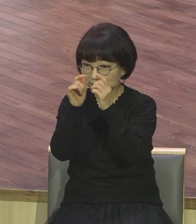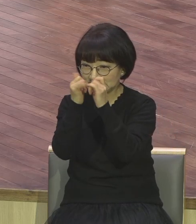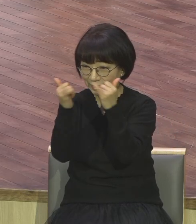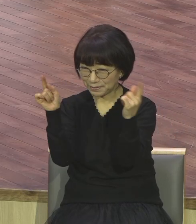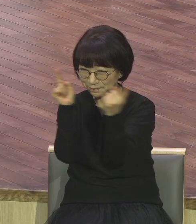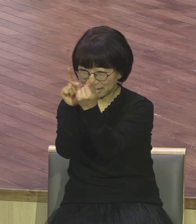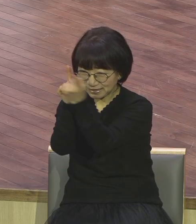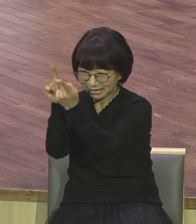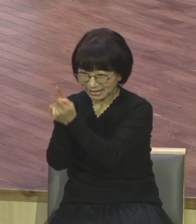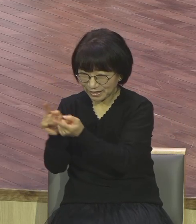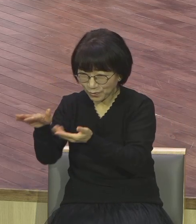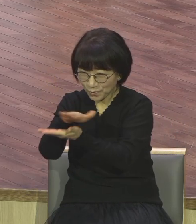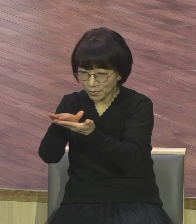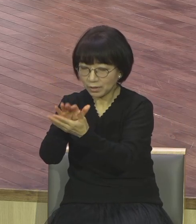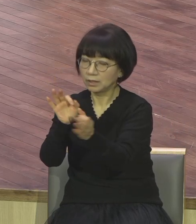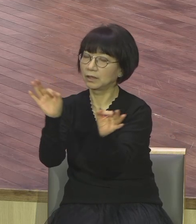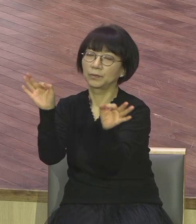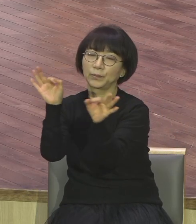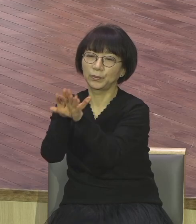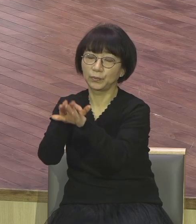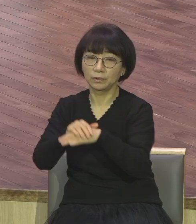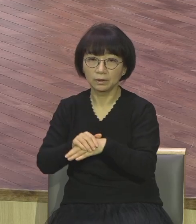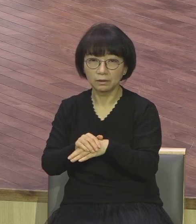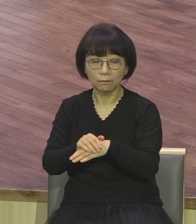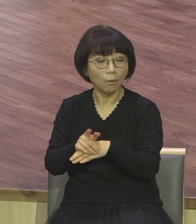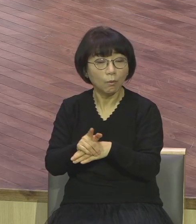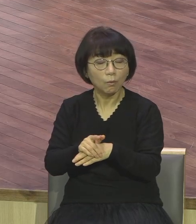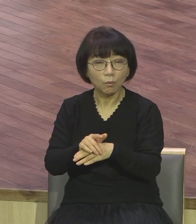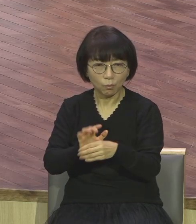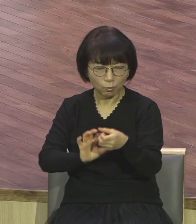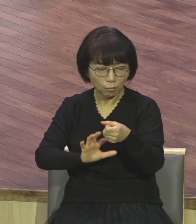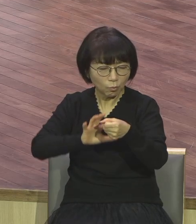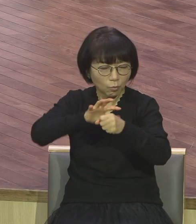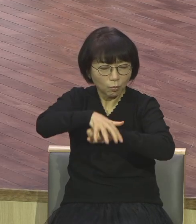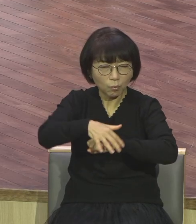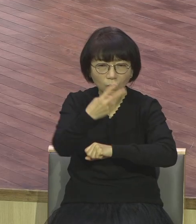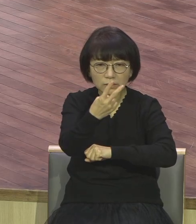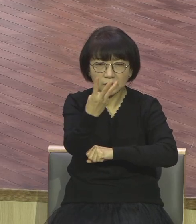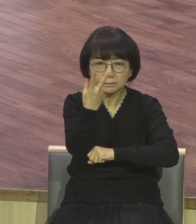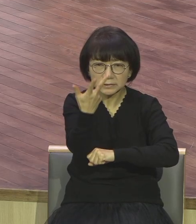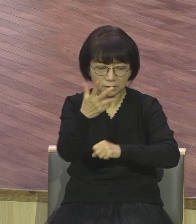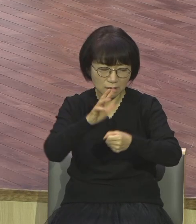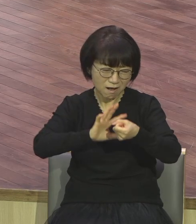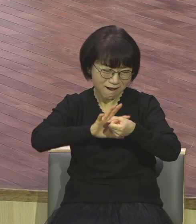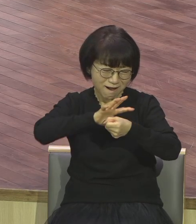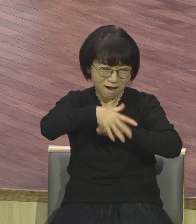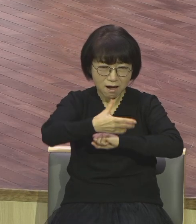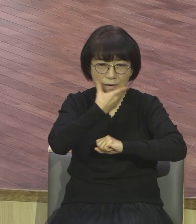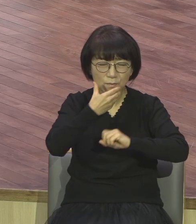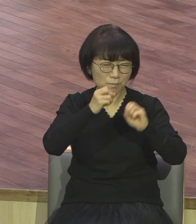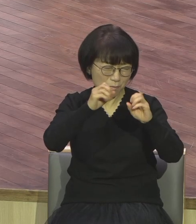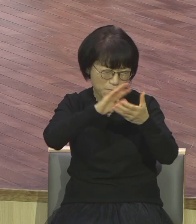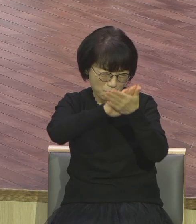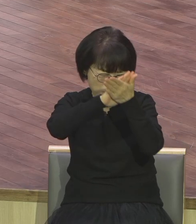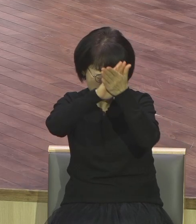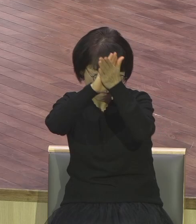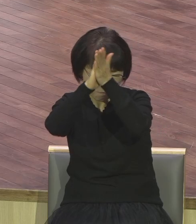어떻게 2, 3, 7 보고만 이룰 수 있단 말인가 그래서 중요한 것이 2, 3, 7